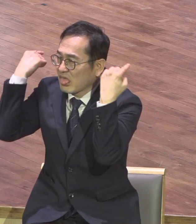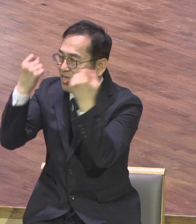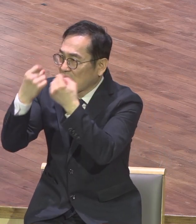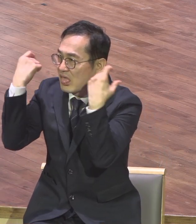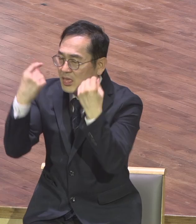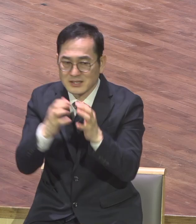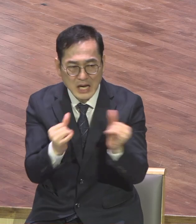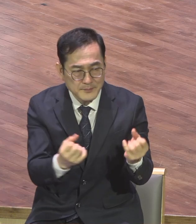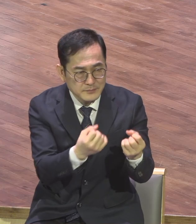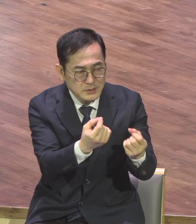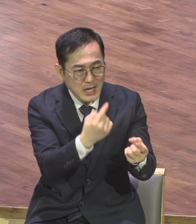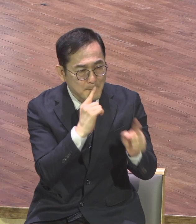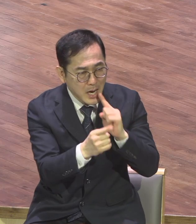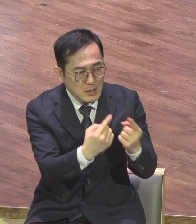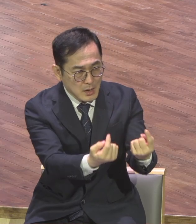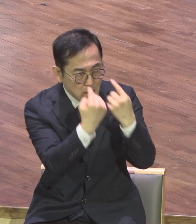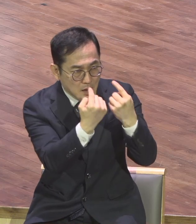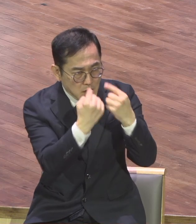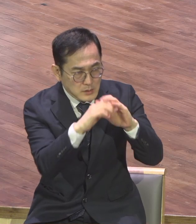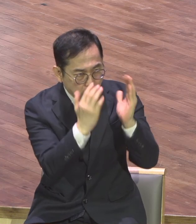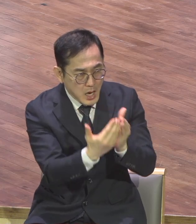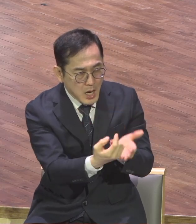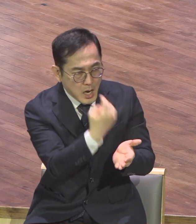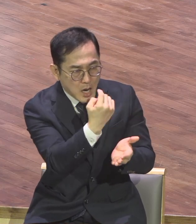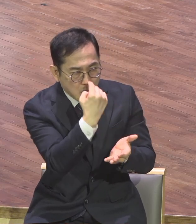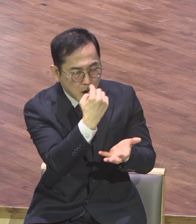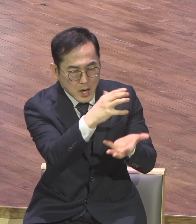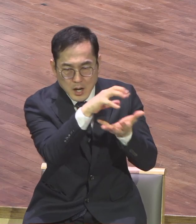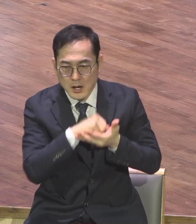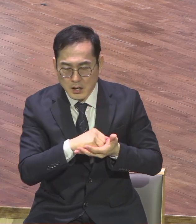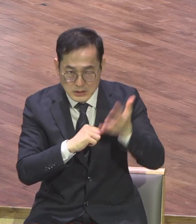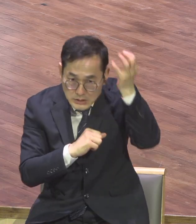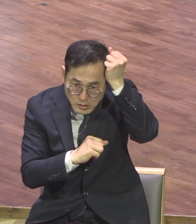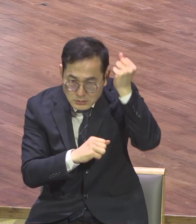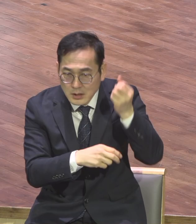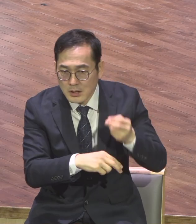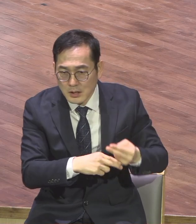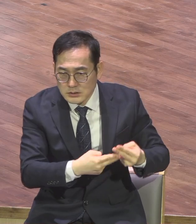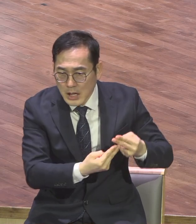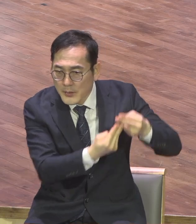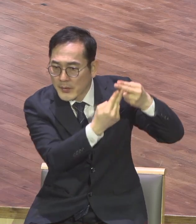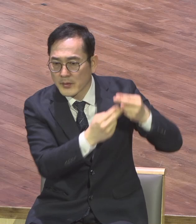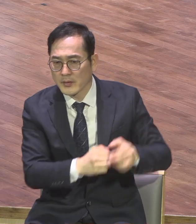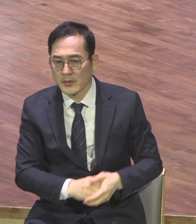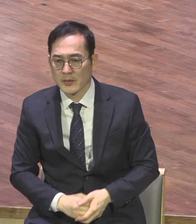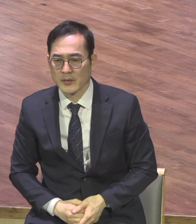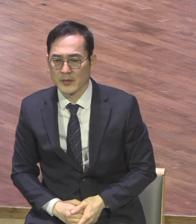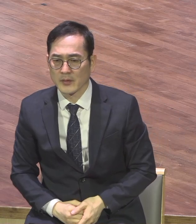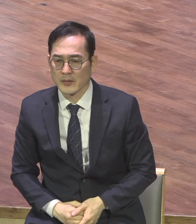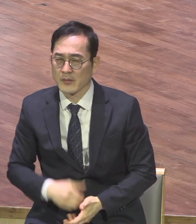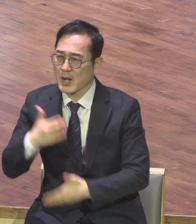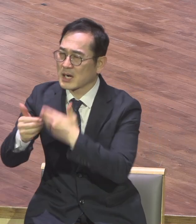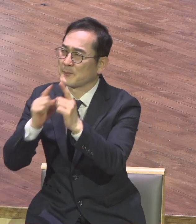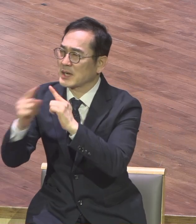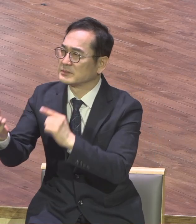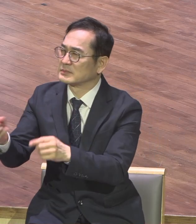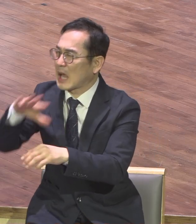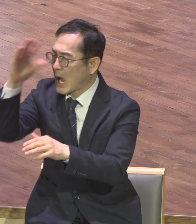남아있어요 사람 말만 하나님의 말씀을 한 주간도 못 갖다 잊어버리면서 사람